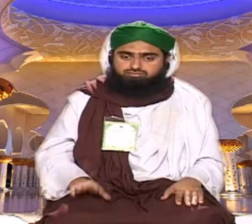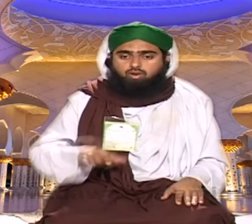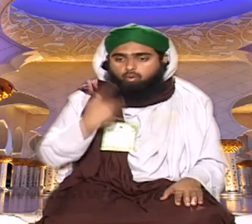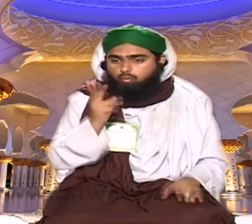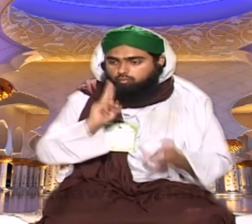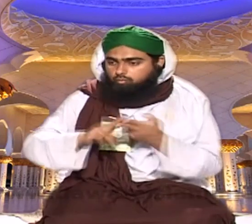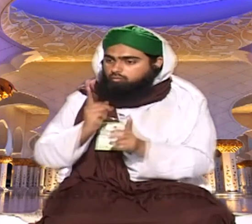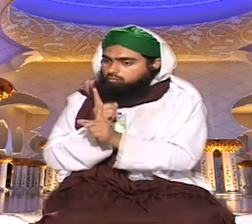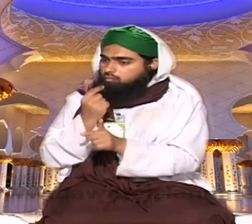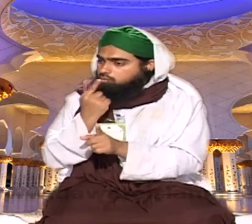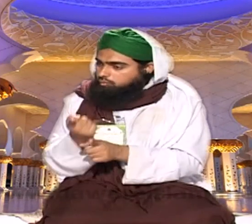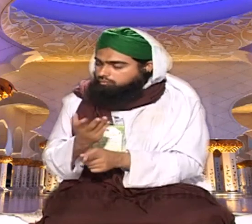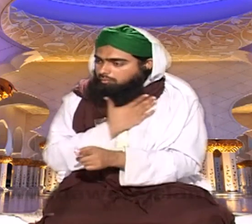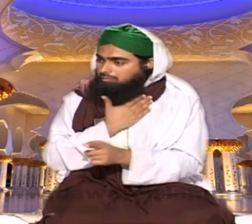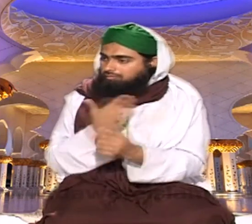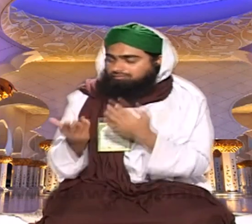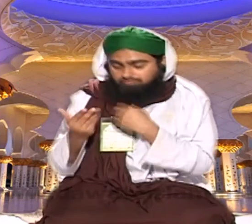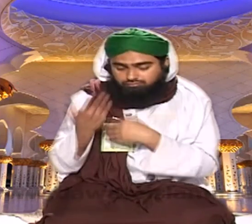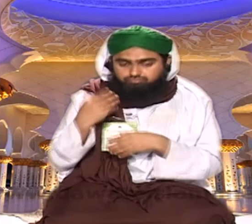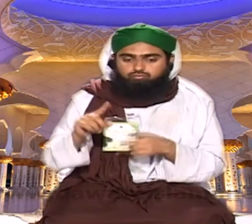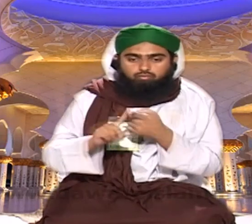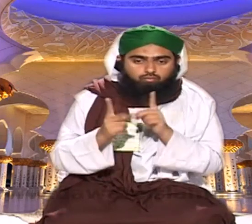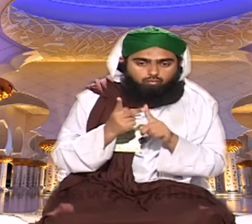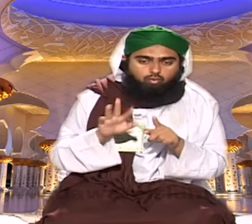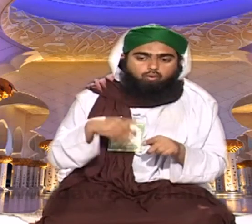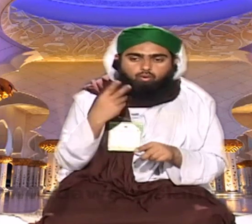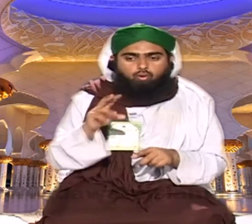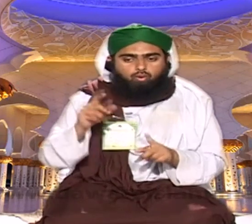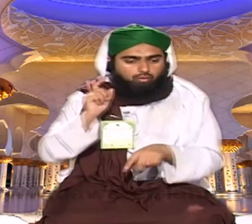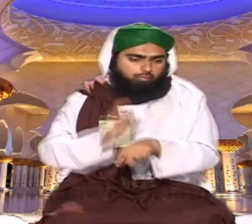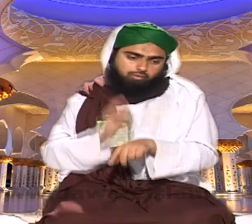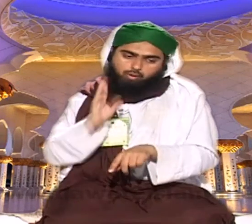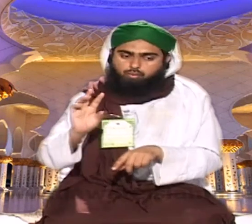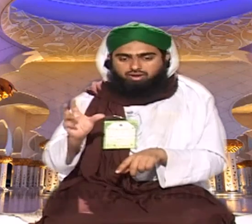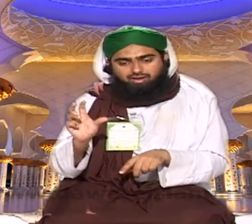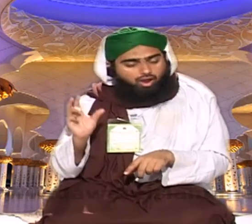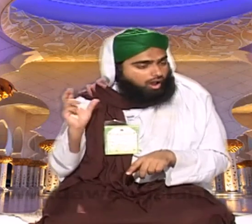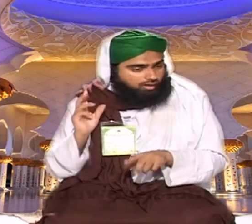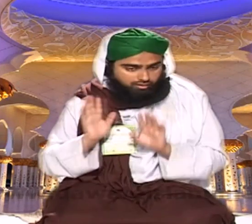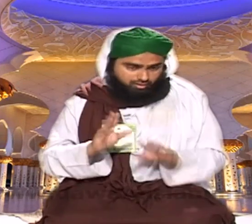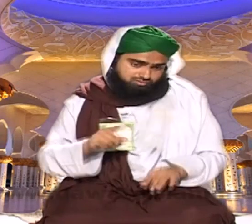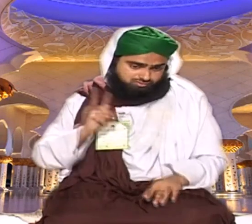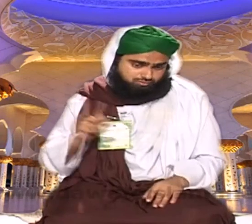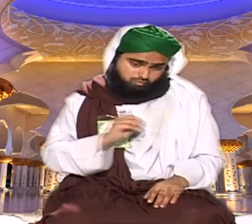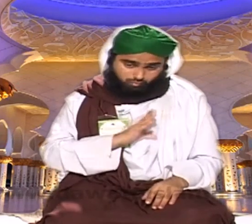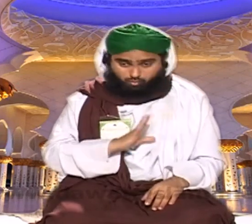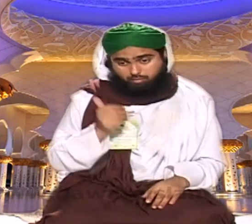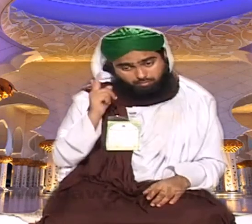سرانے رکھ دی یہ سارے جنبن آپ کر چکے اس کے باوجود آپ کی فجر میں آنکھ نہیں کھلی تو اب معذور ہیں